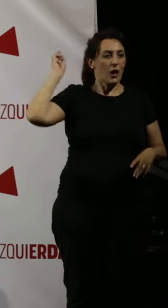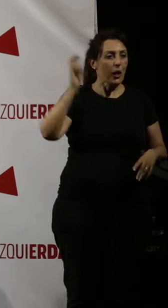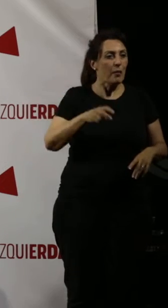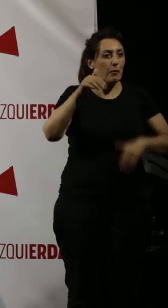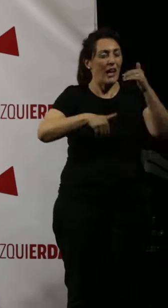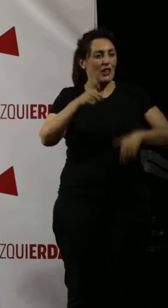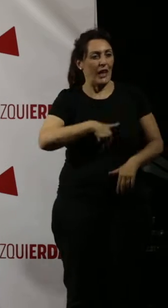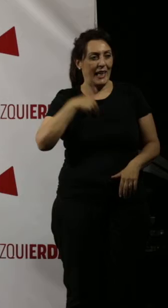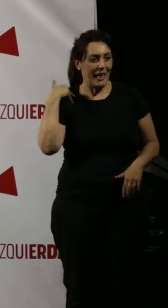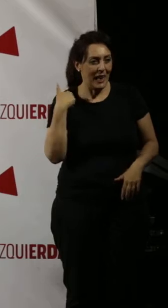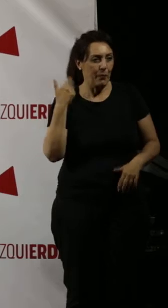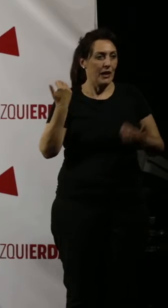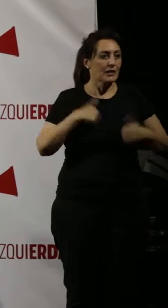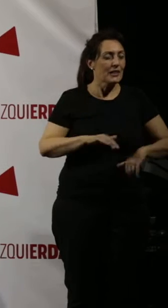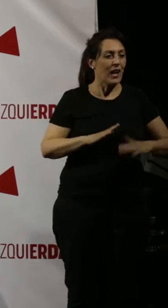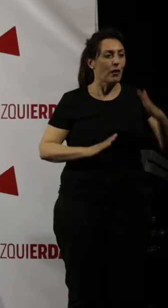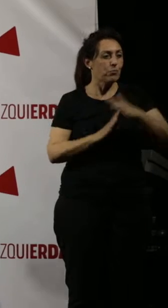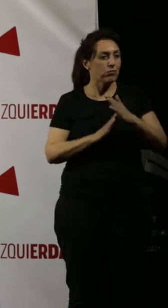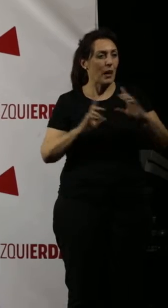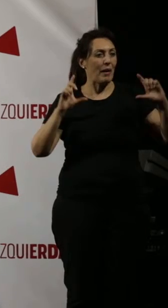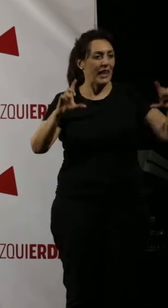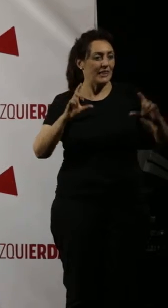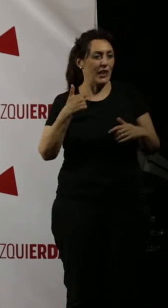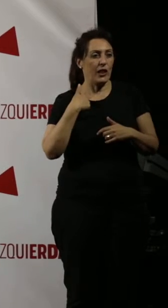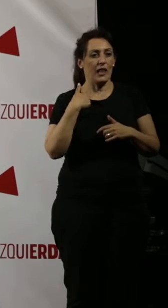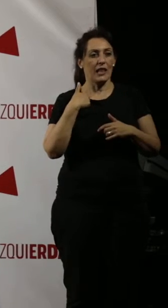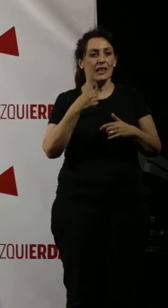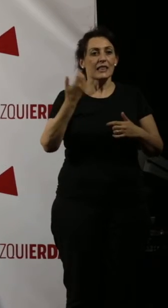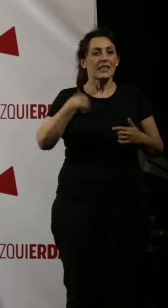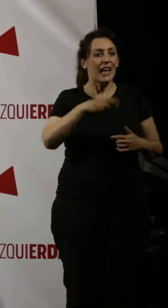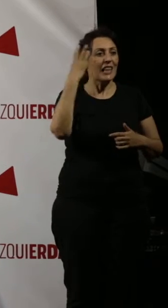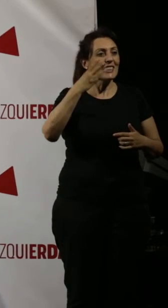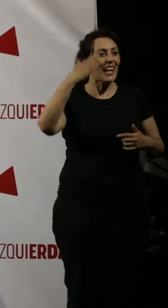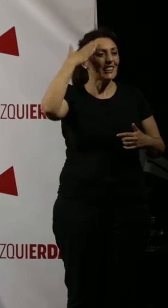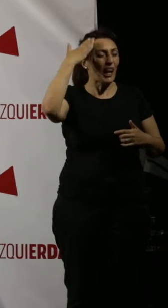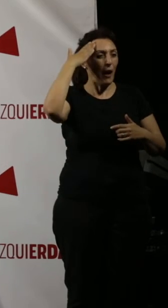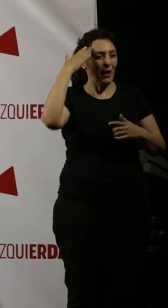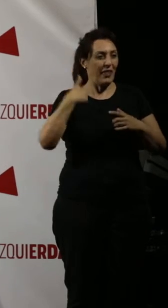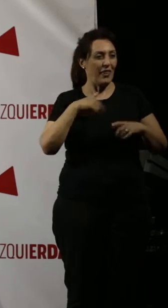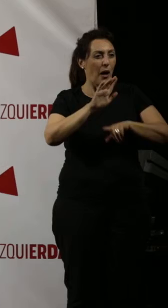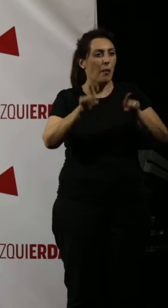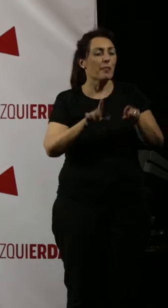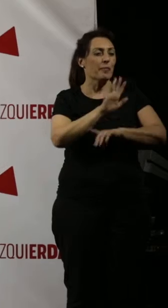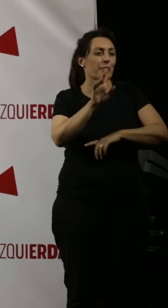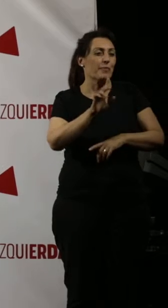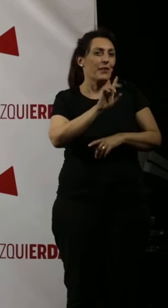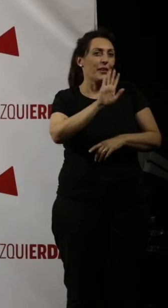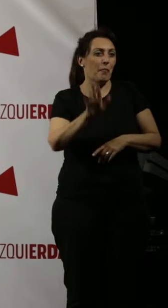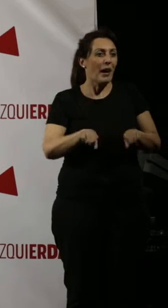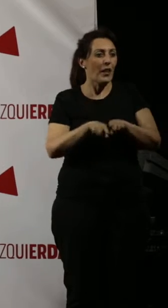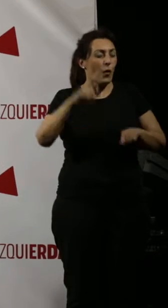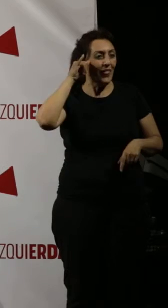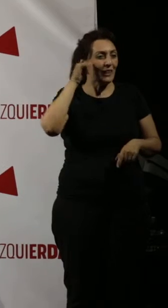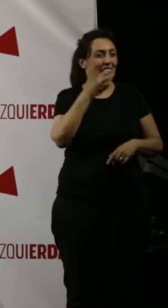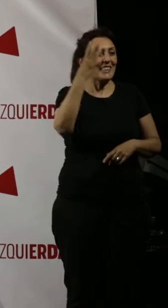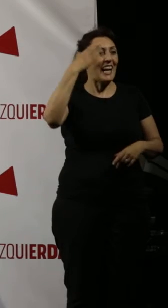elecciones generales, hemos parado a esa hidra de tres cabezas que amenazaba, que estaba muy valiente, muy engreído,